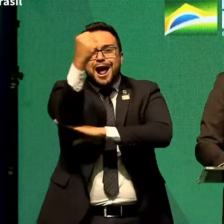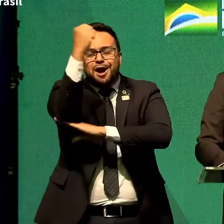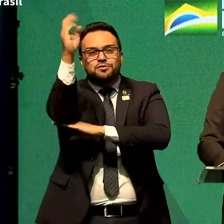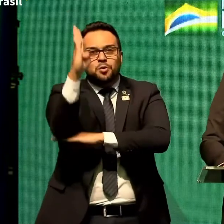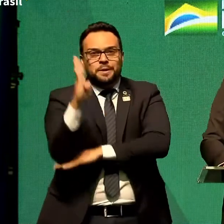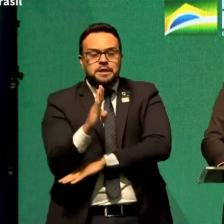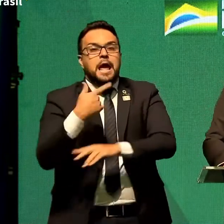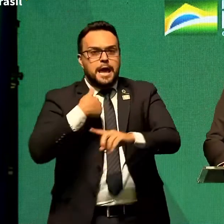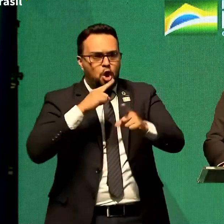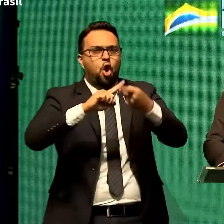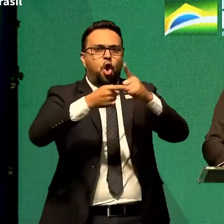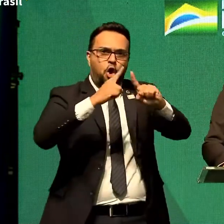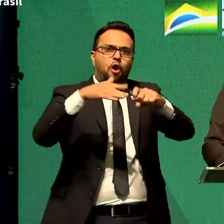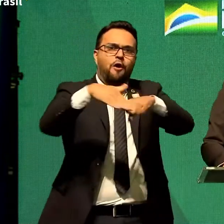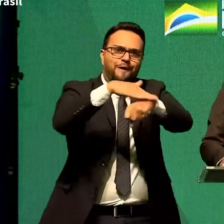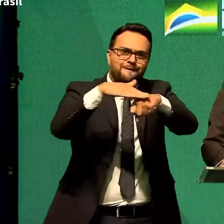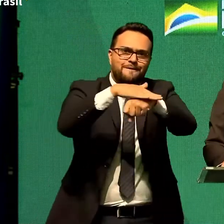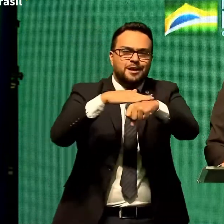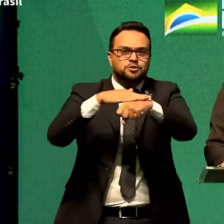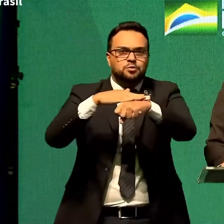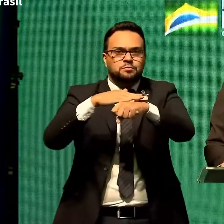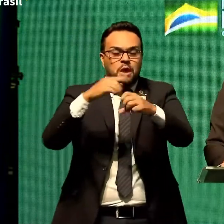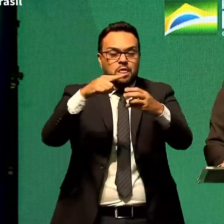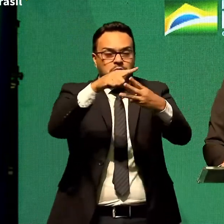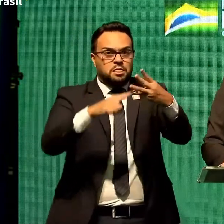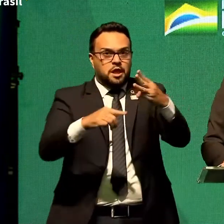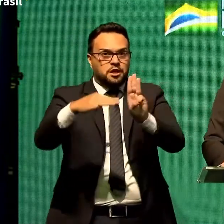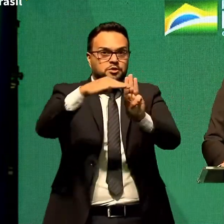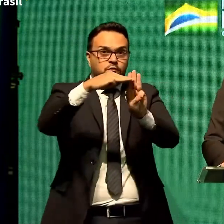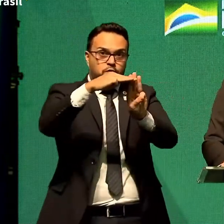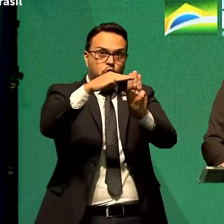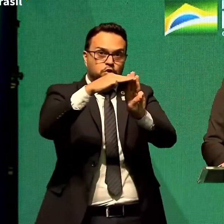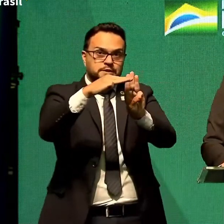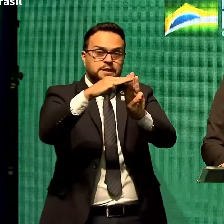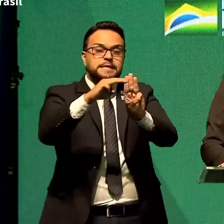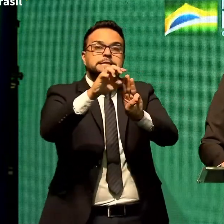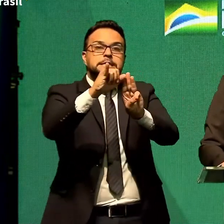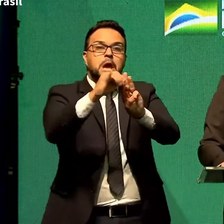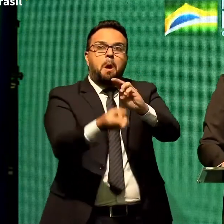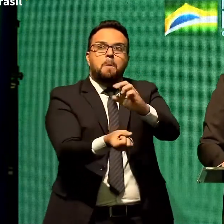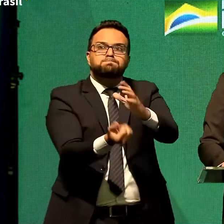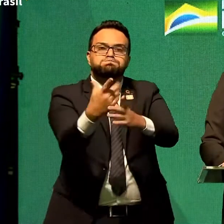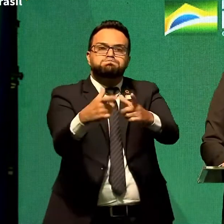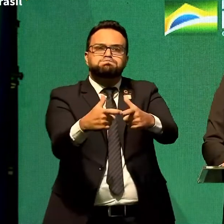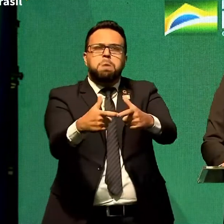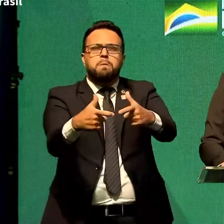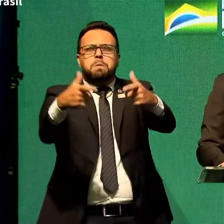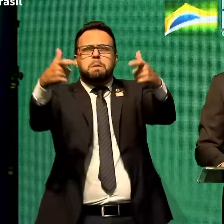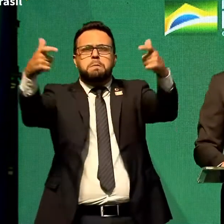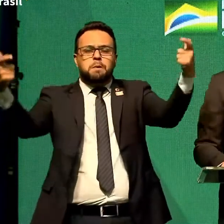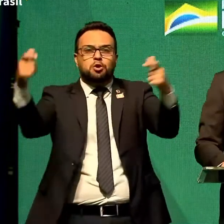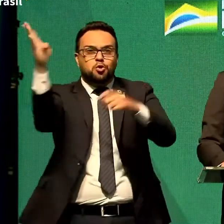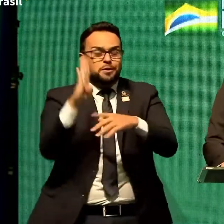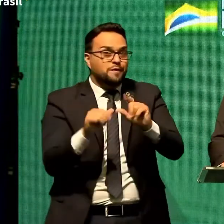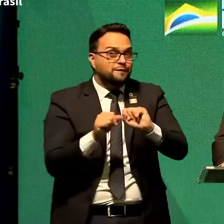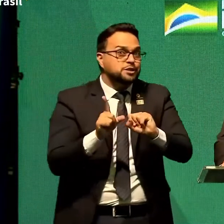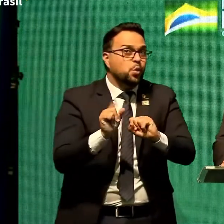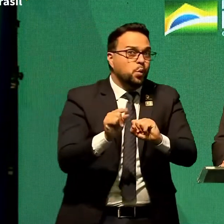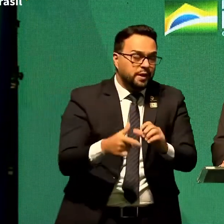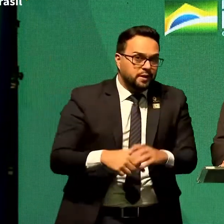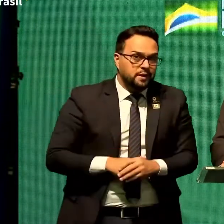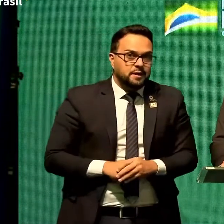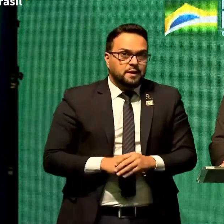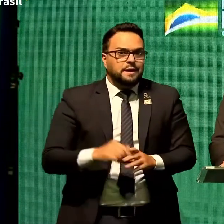Converso com as nossas Forças Armadas. Ciclo de isso pelo Brasil. O que nós vamos fazer? Temos efetivo para